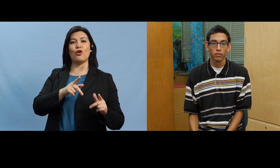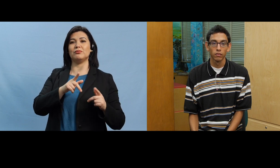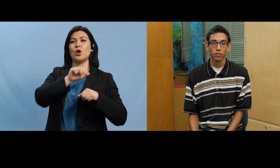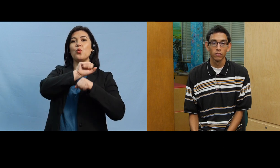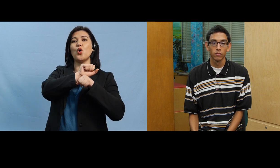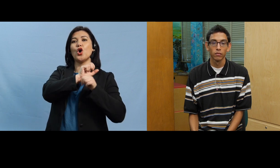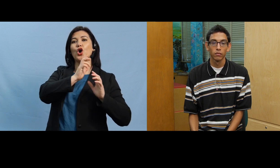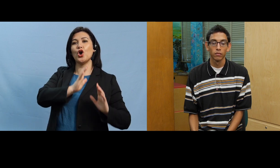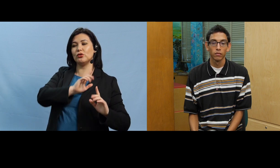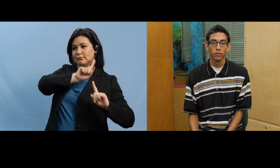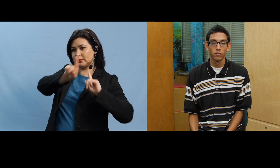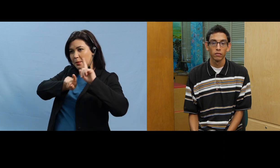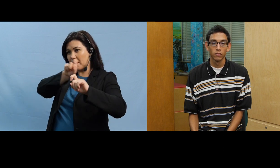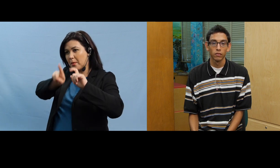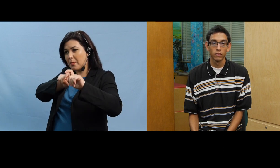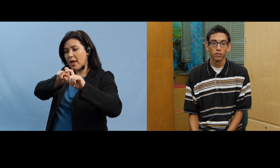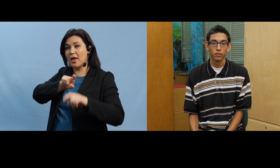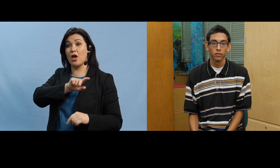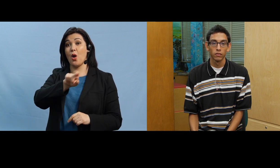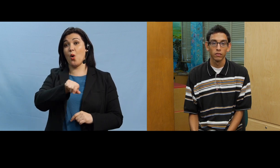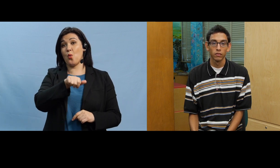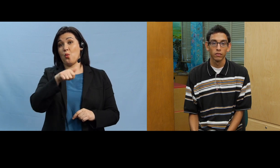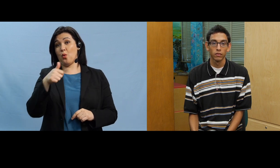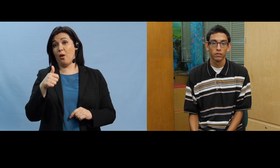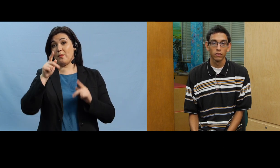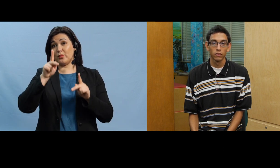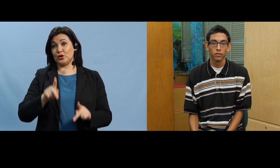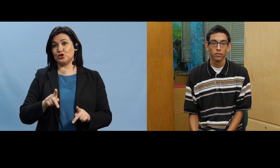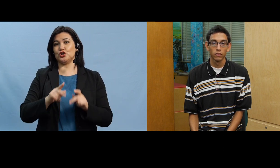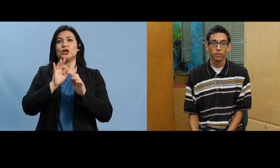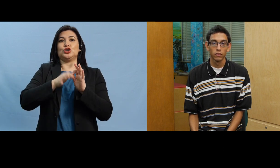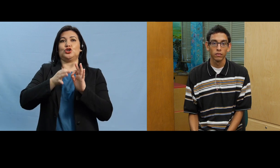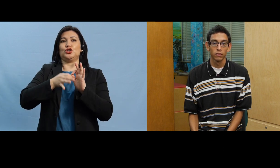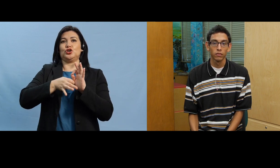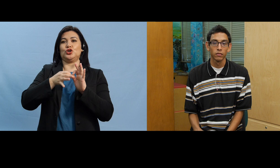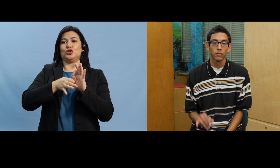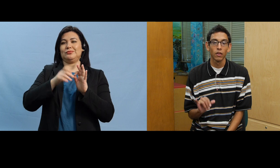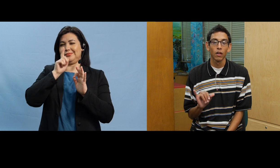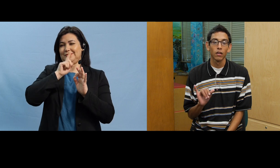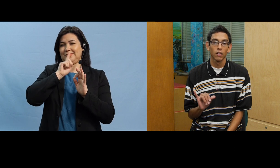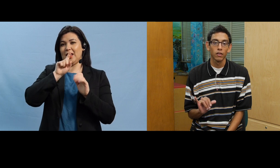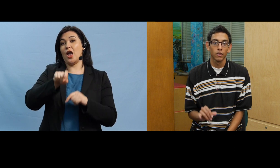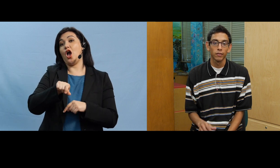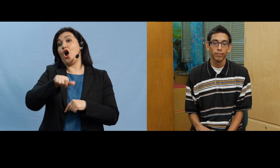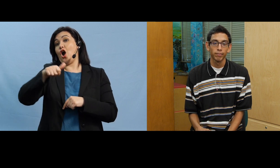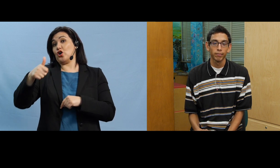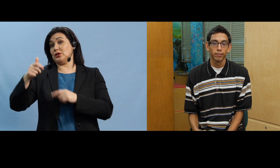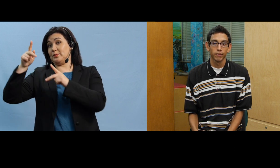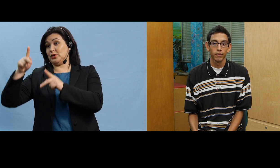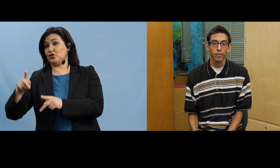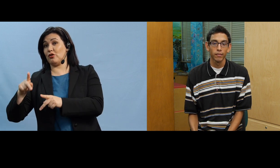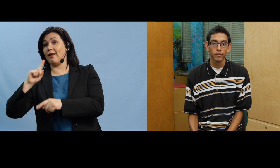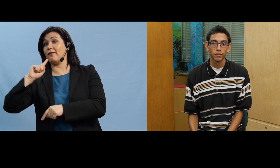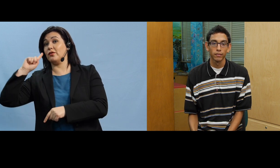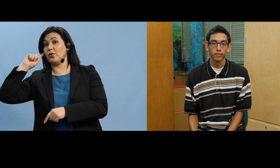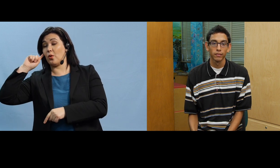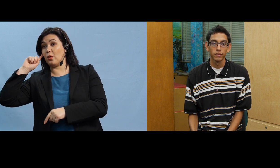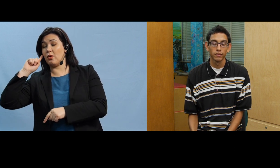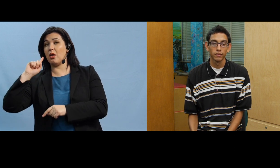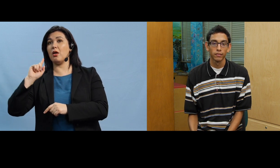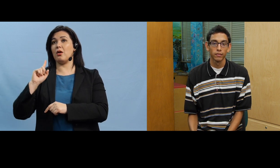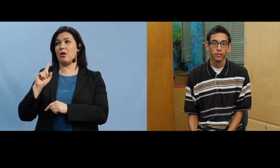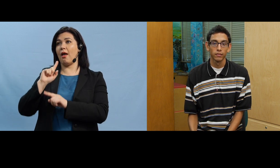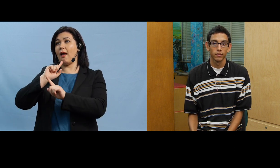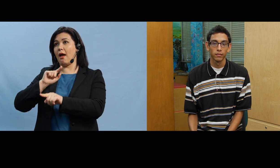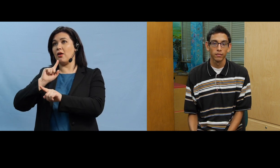ser el intérprete y otra persona es la persona sorda y entonces allí tú tú puedes participar